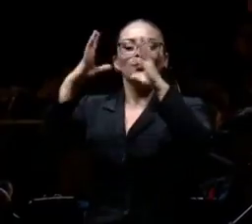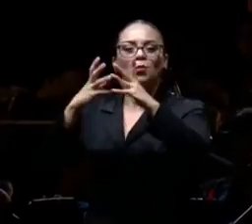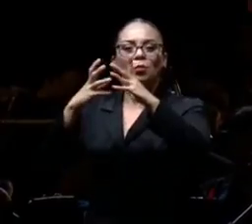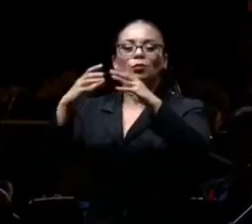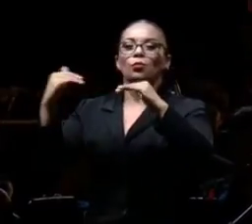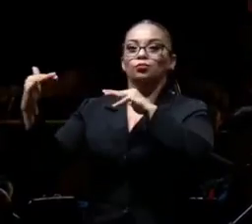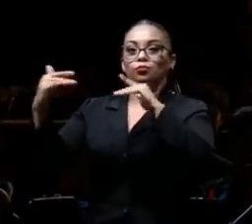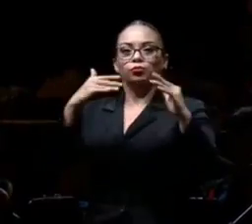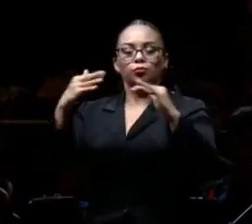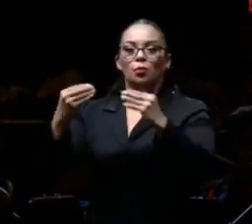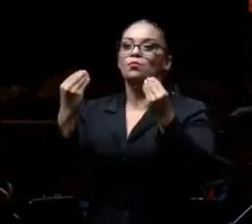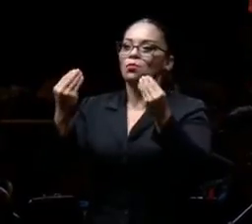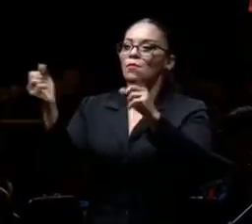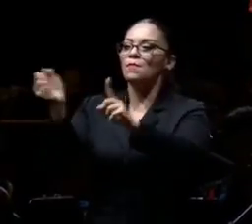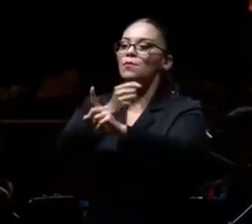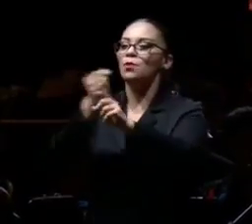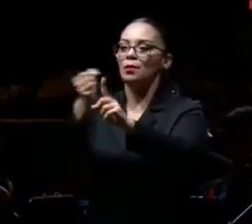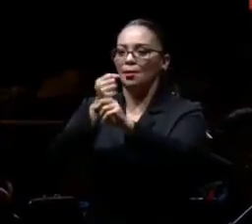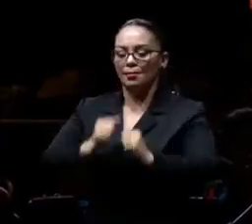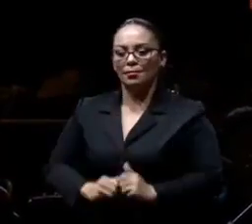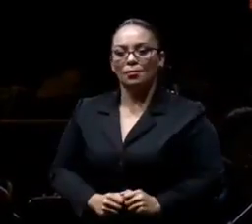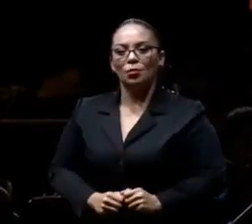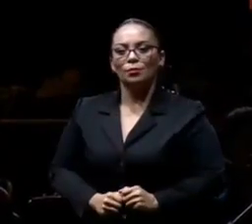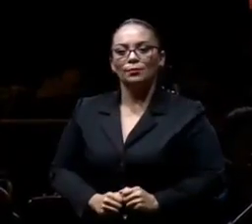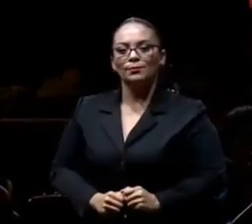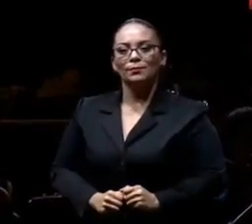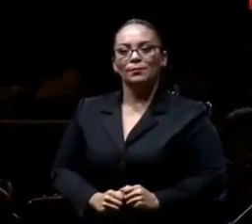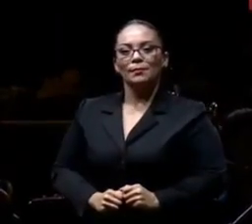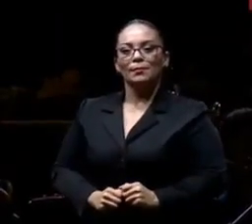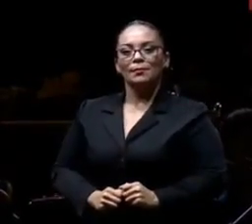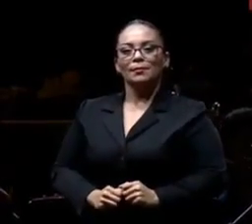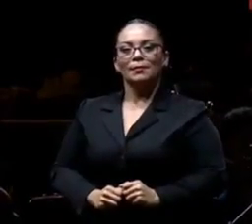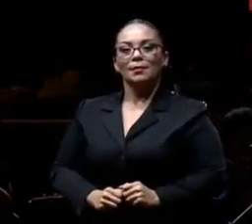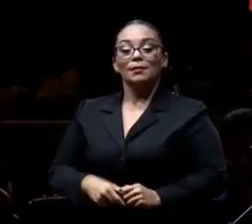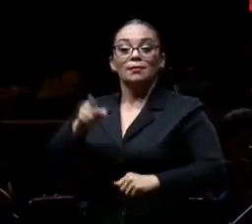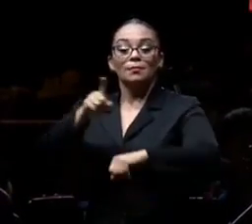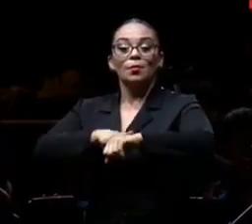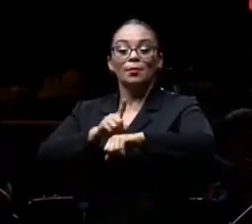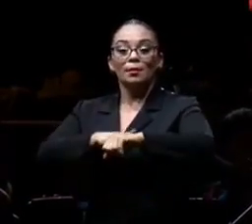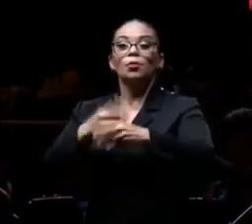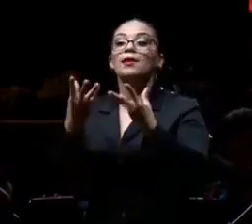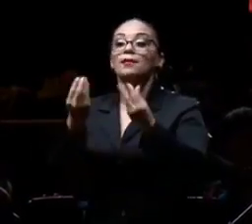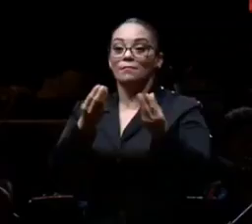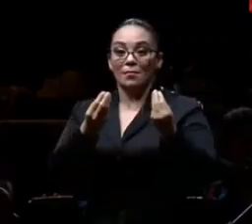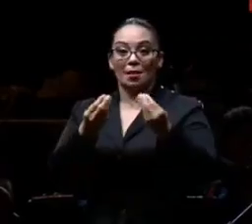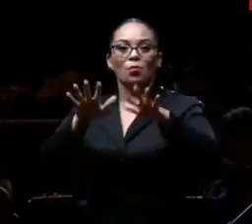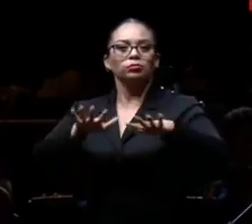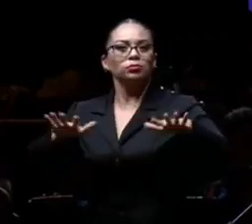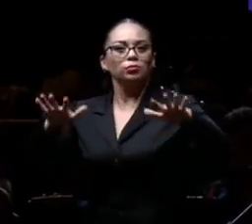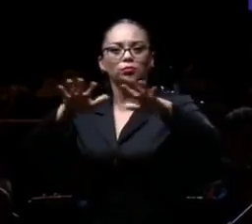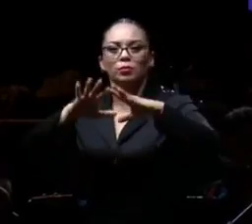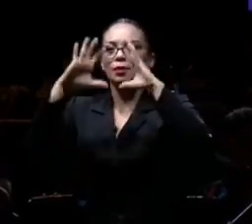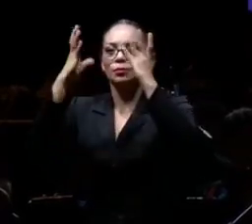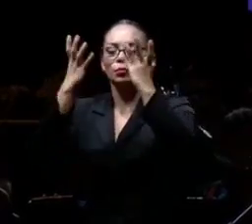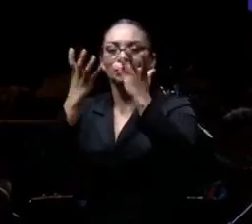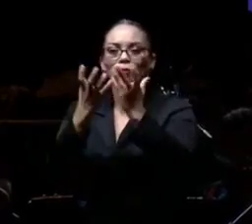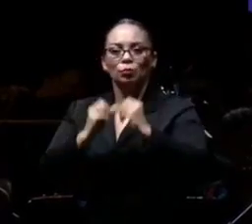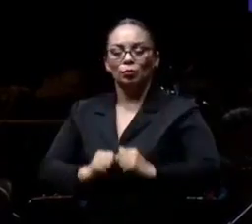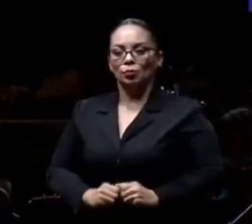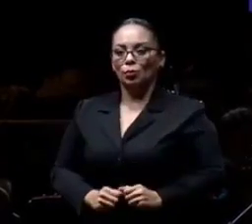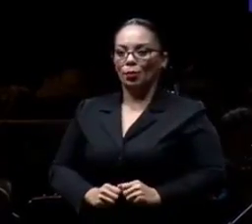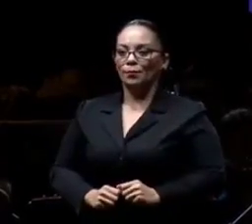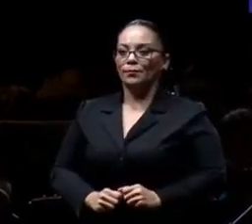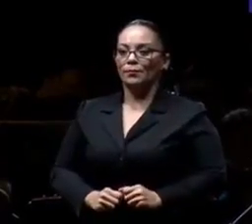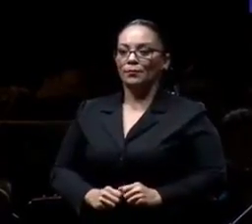violento y un siglo donde el miedo caminaba por el mundo con la